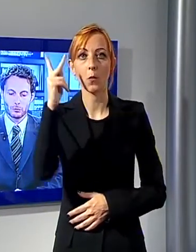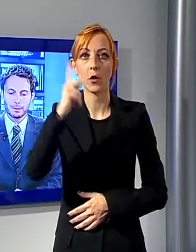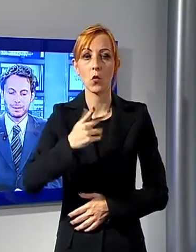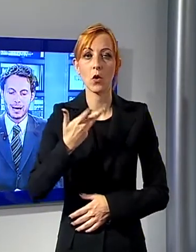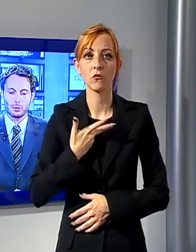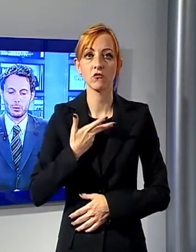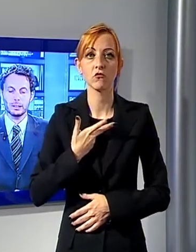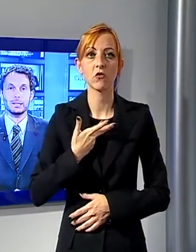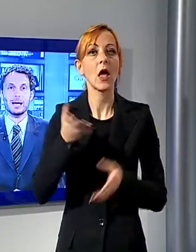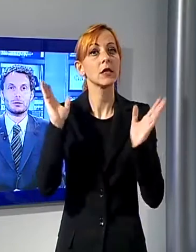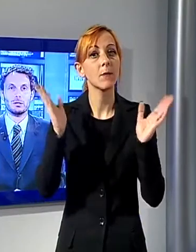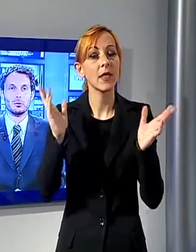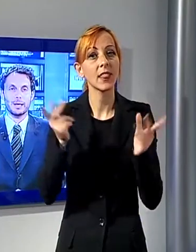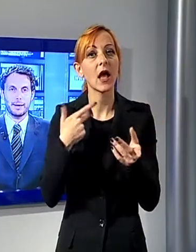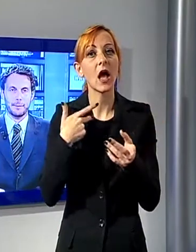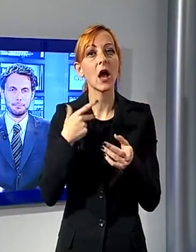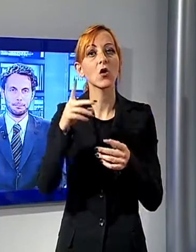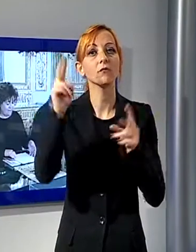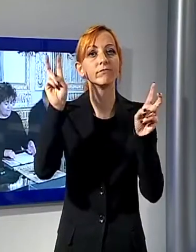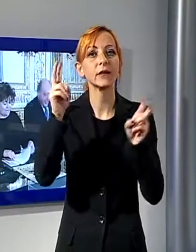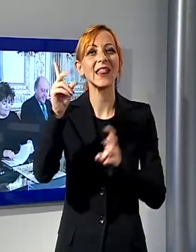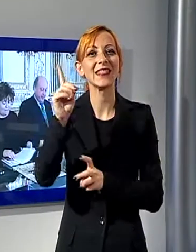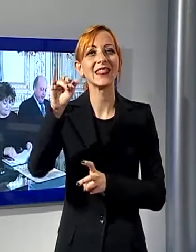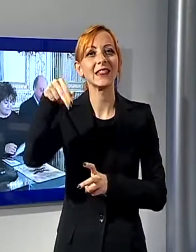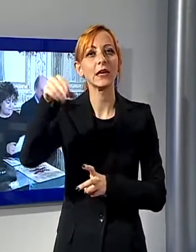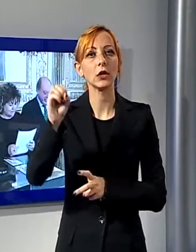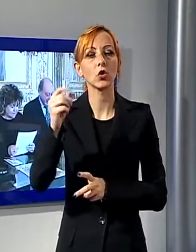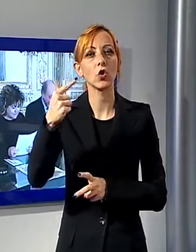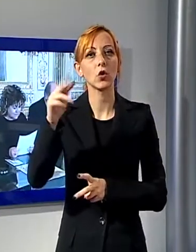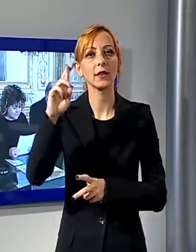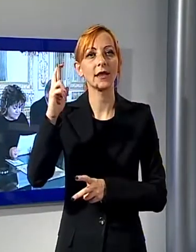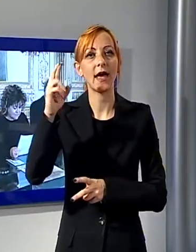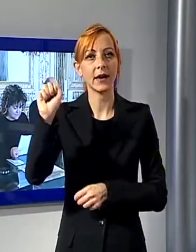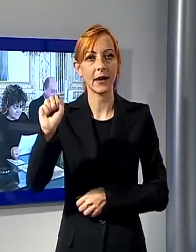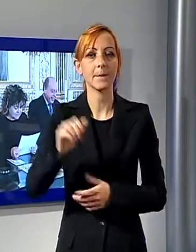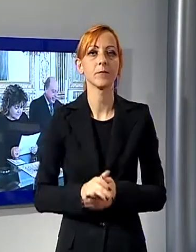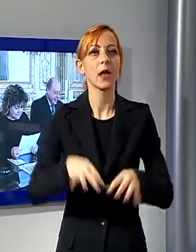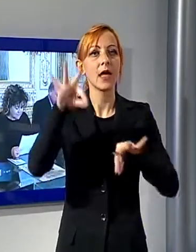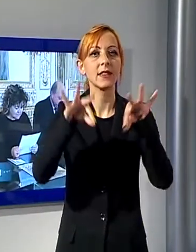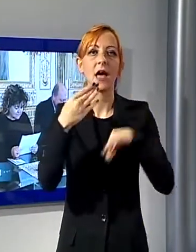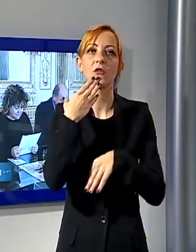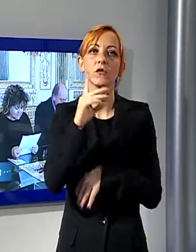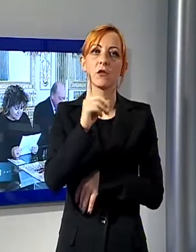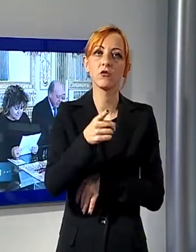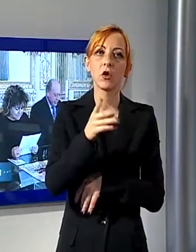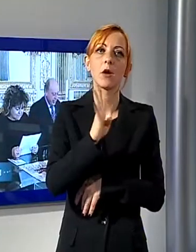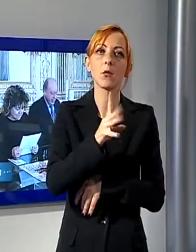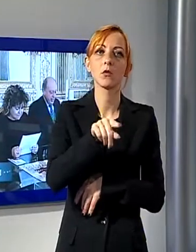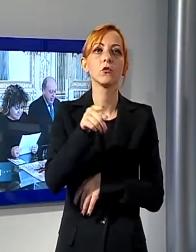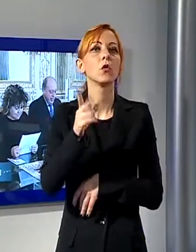spettacolo dedicato a Dino Terra. Al Teatro San Girolamo, il 14 e 15 ottobre, l'appuntamento è con il Grande